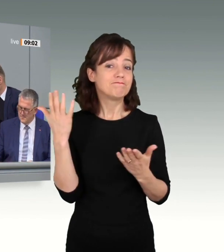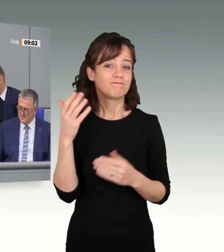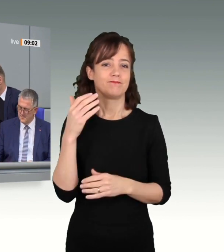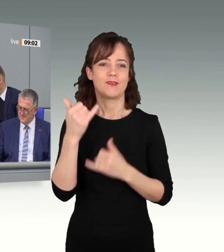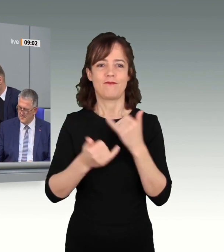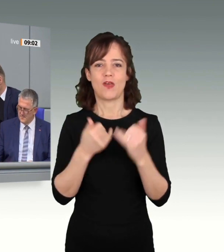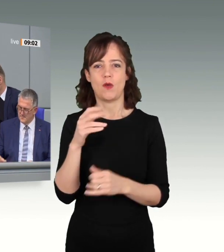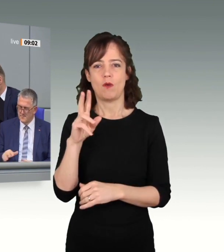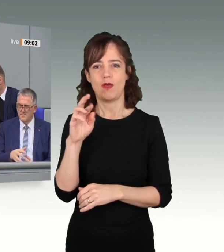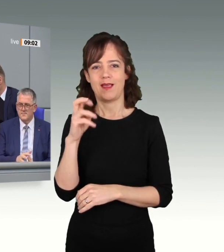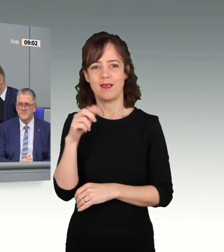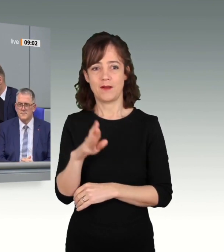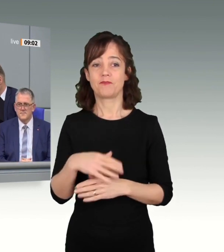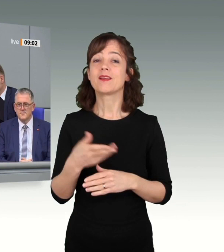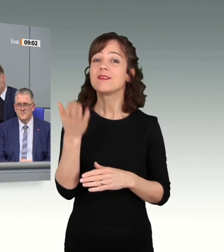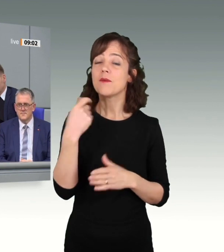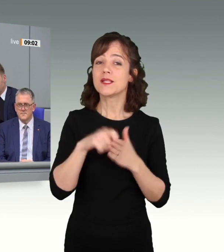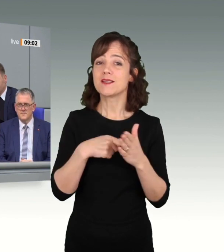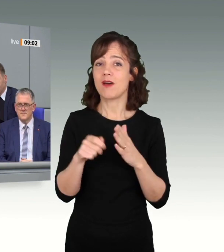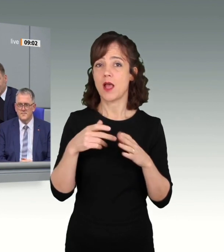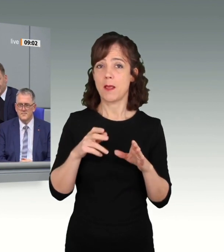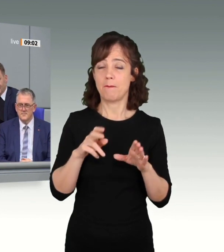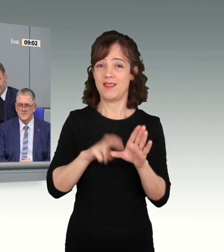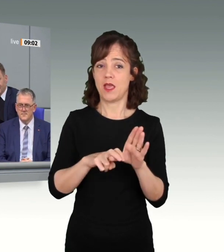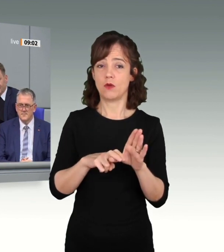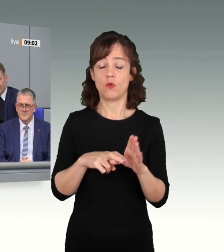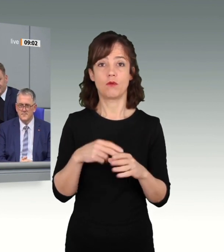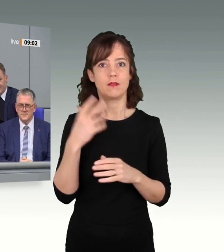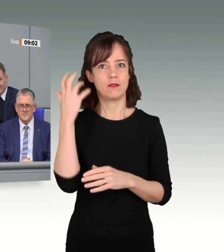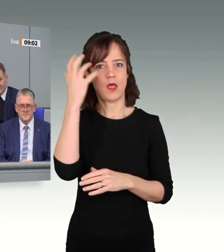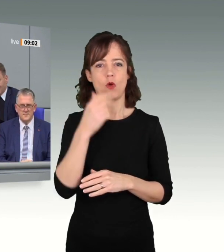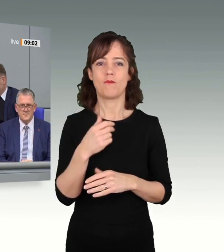bei traumhaften 91,1 Prozent.